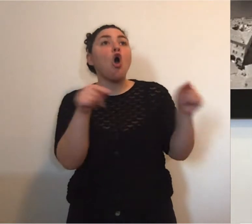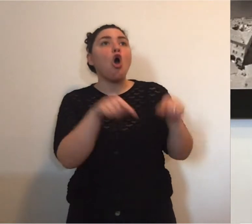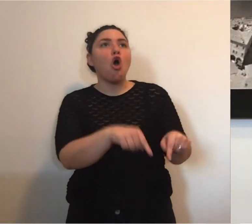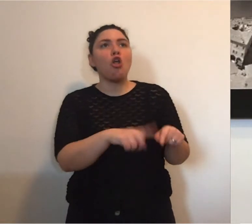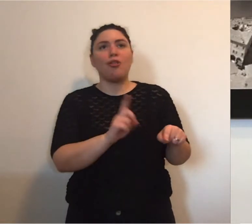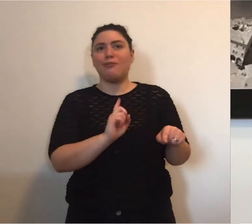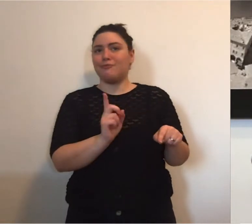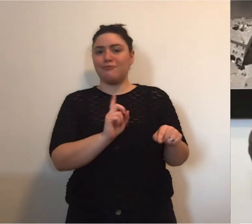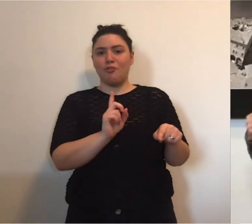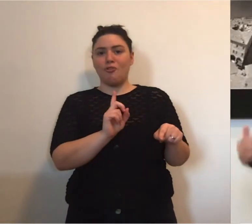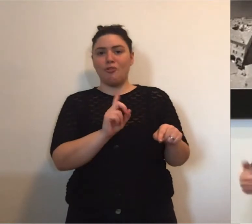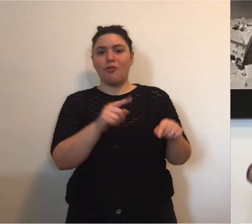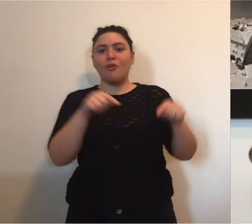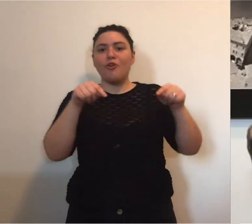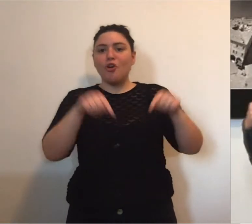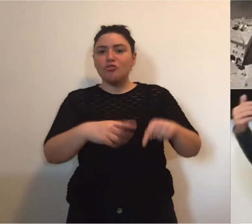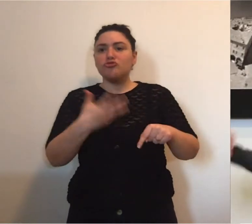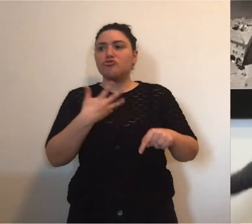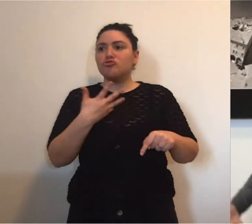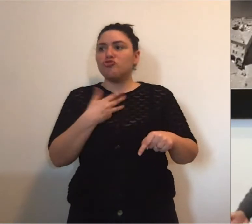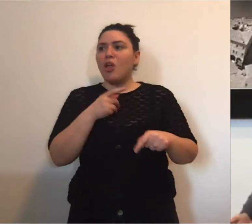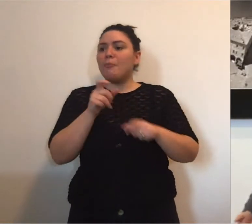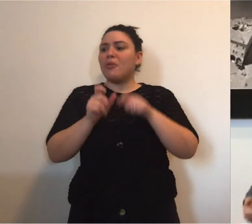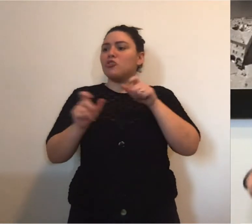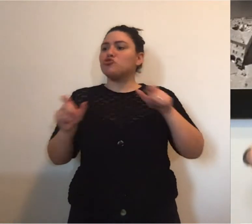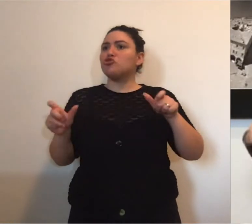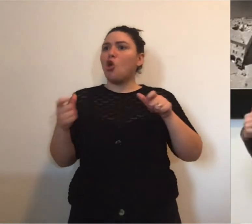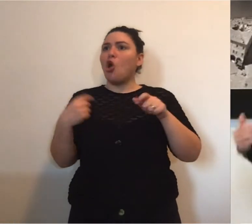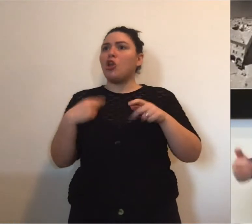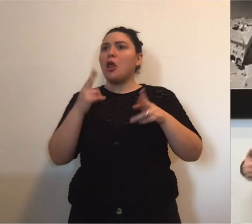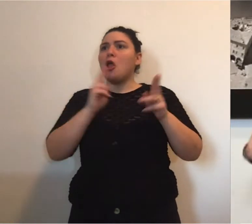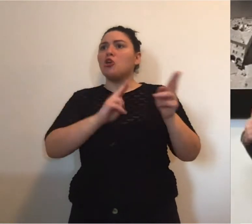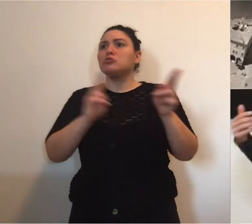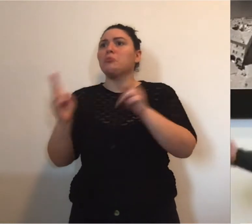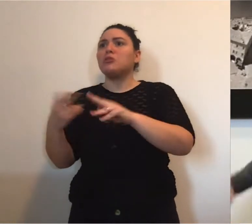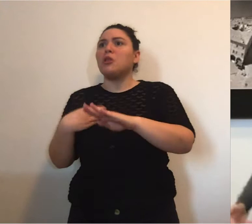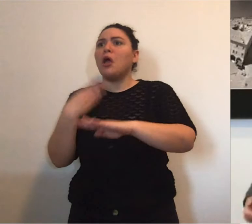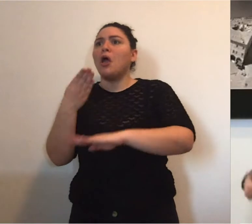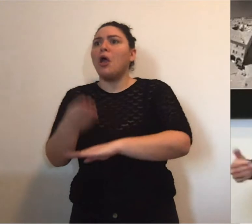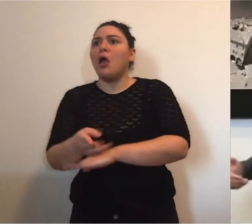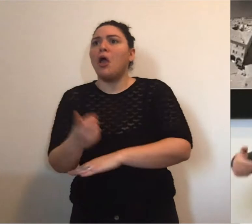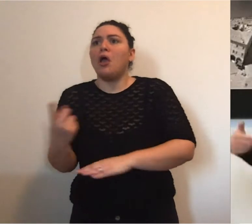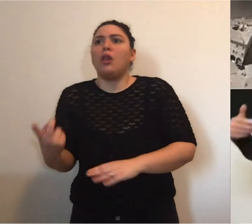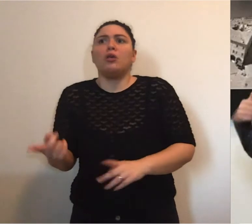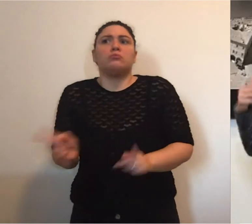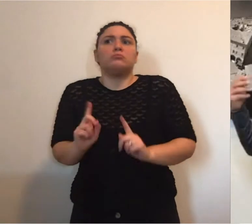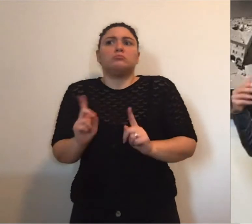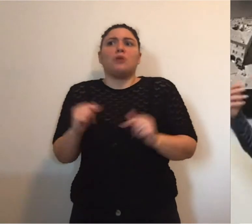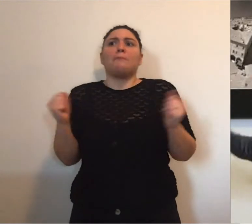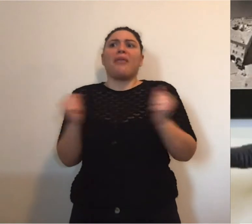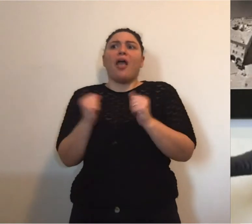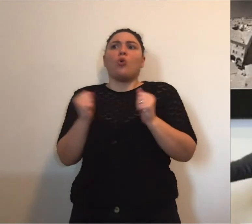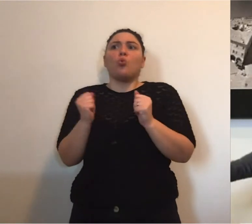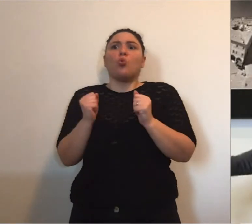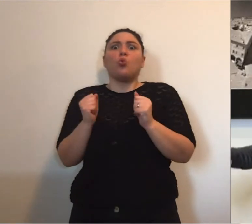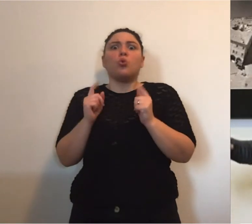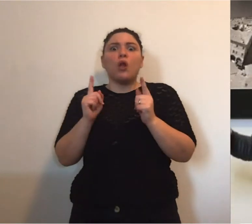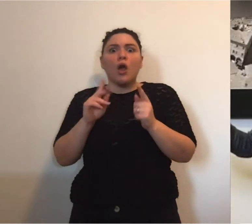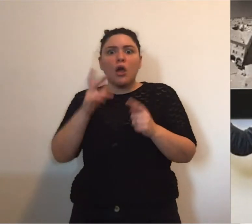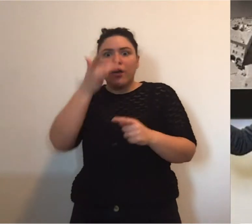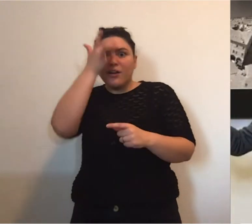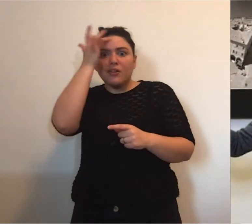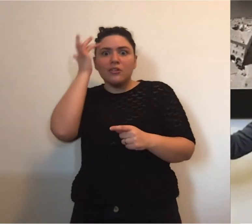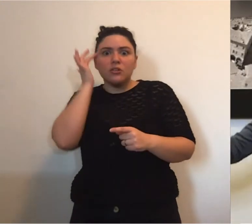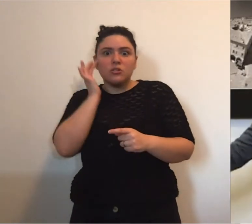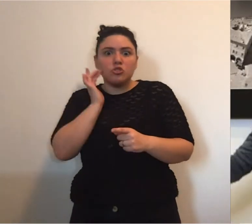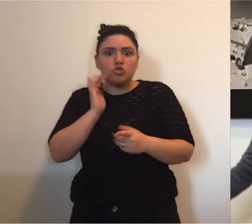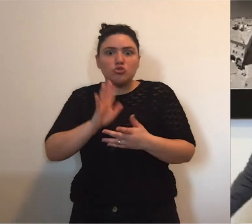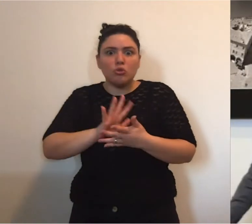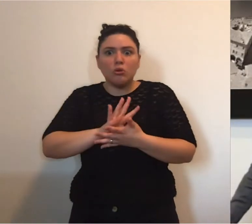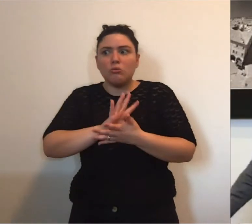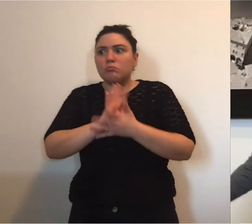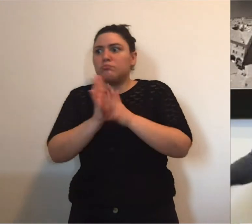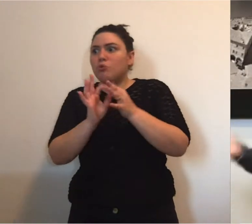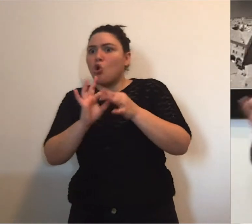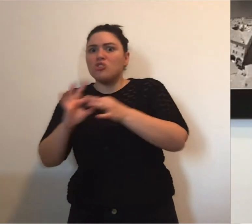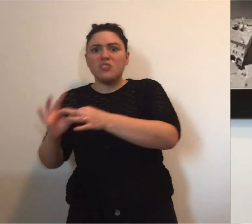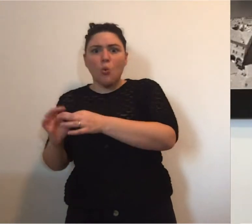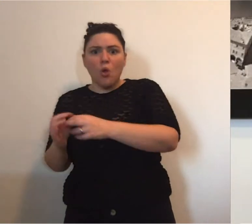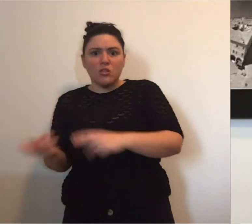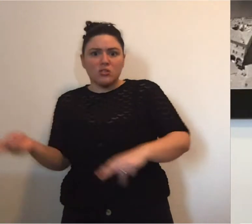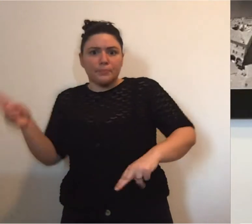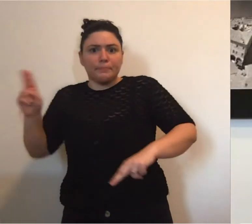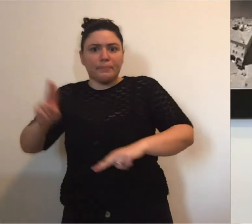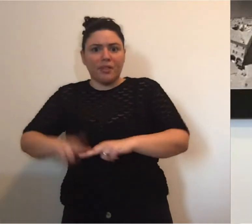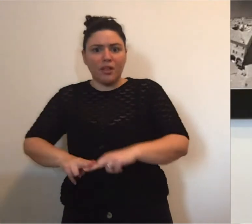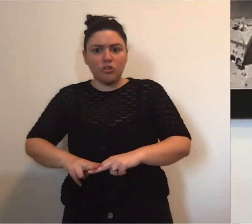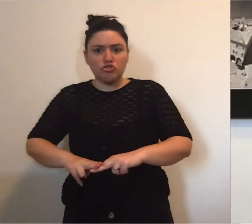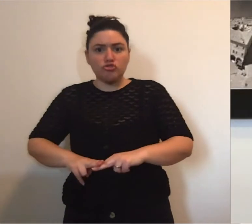non si limita al coronavirus. Oggi c'è gente che non va in ospedale perché ha paura di andare in ospedale e rischia di